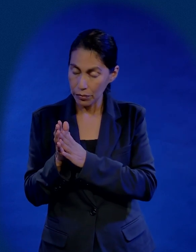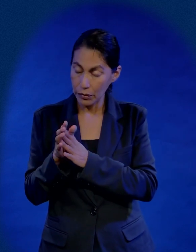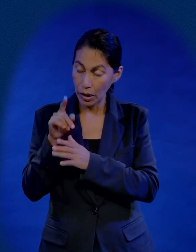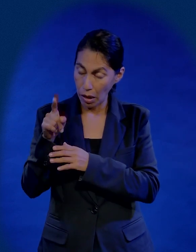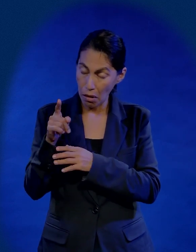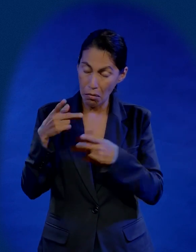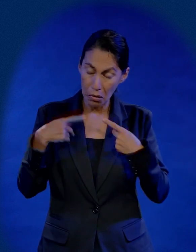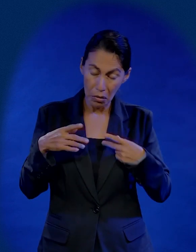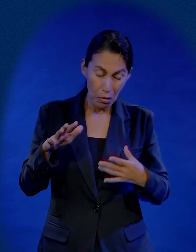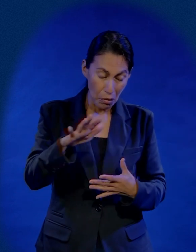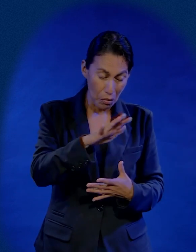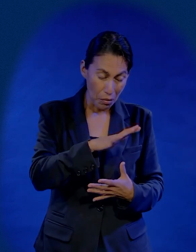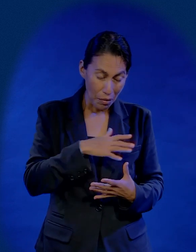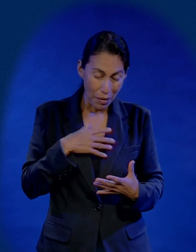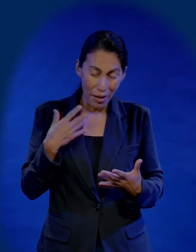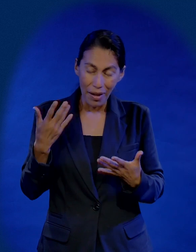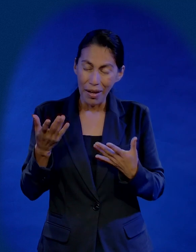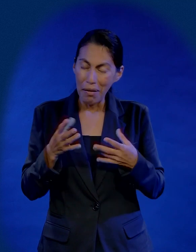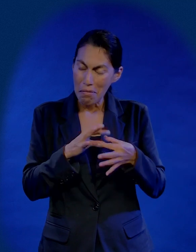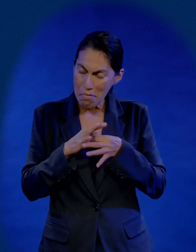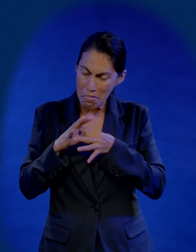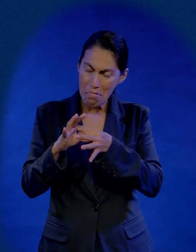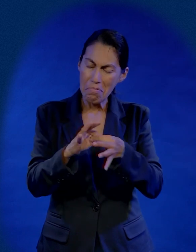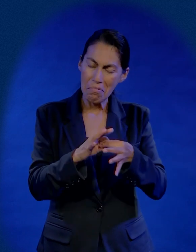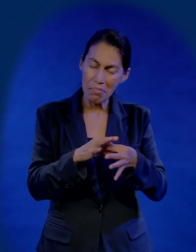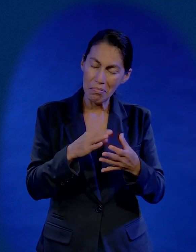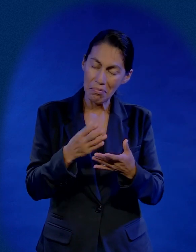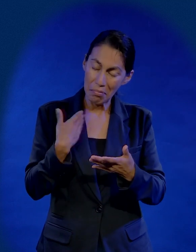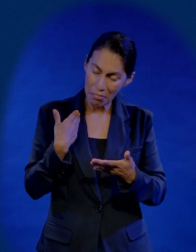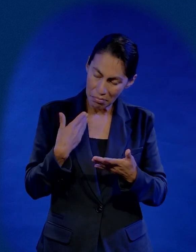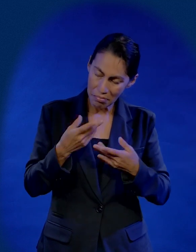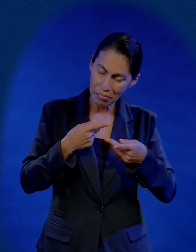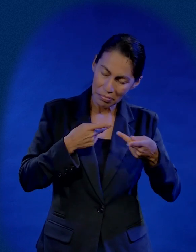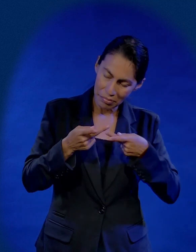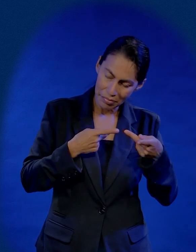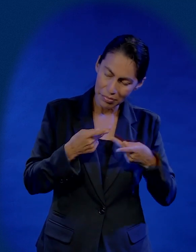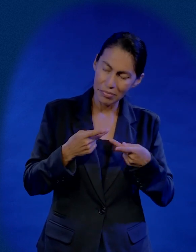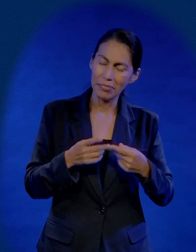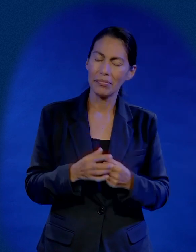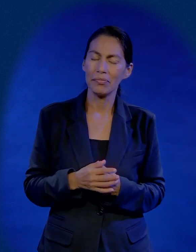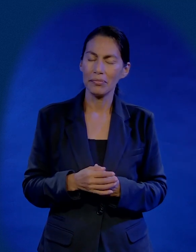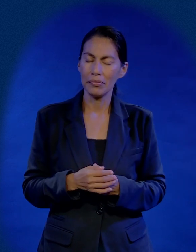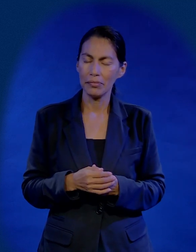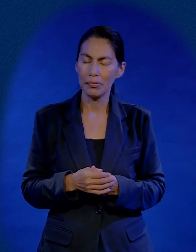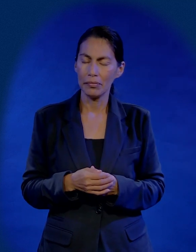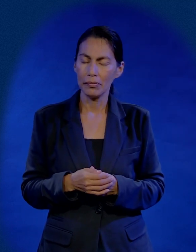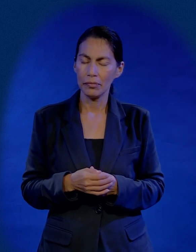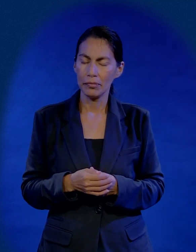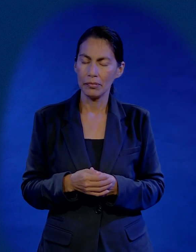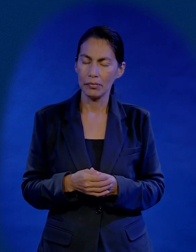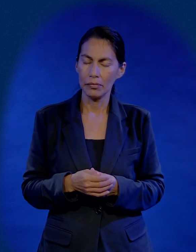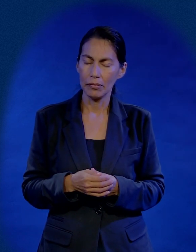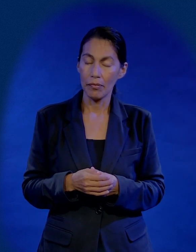vamos a ir a comer y vamos a ir a comer hay un convivio precioso hay convivio precioso preparado ya preparado ya